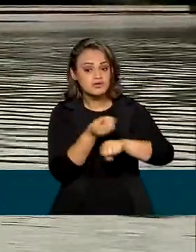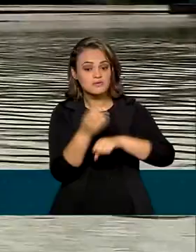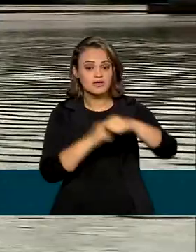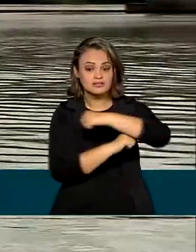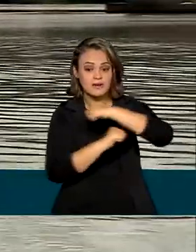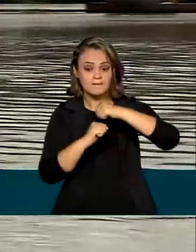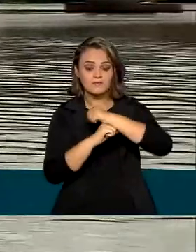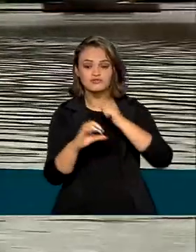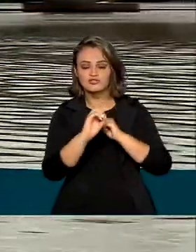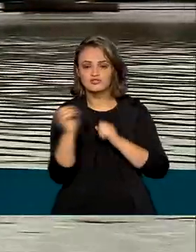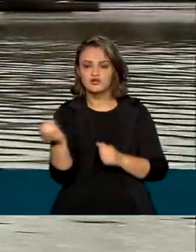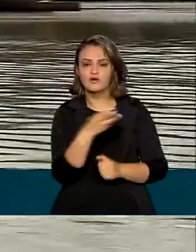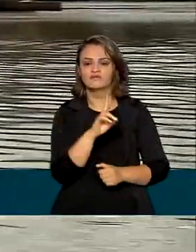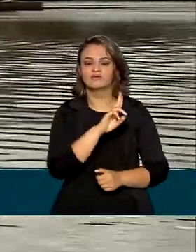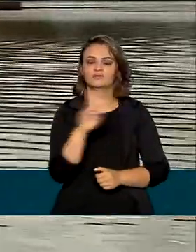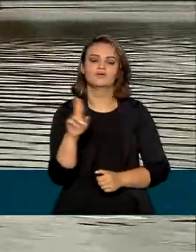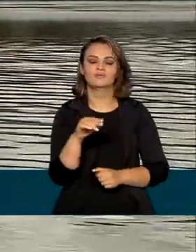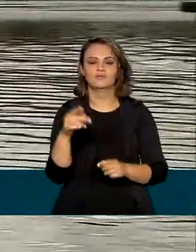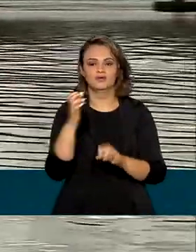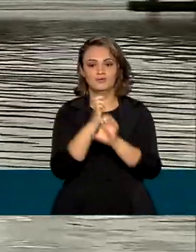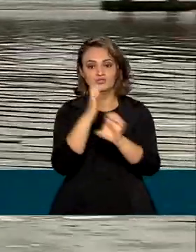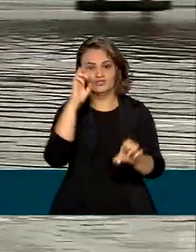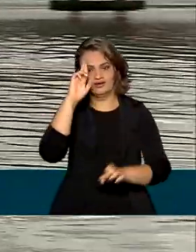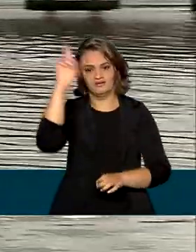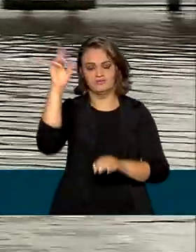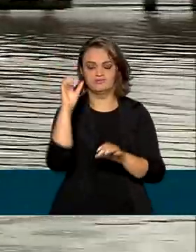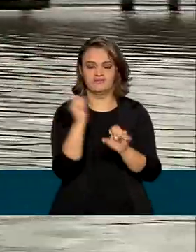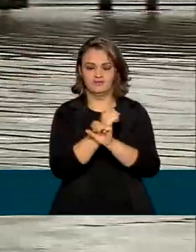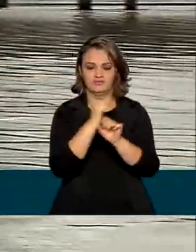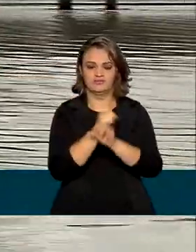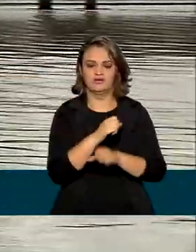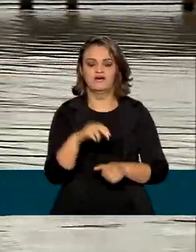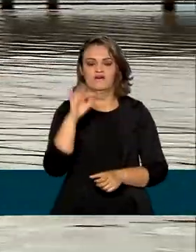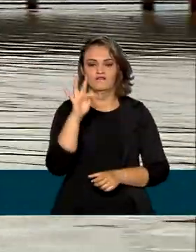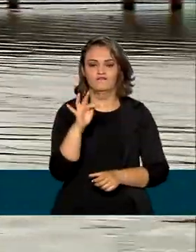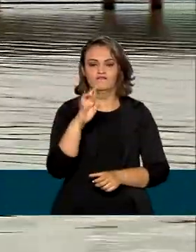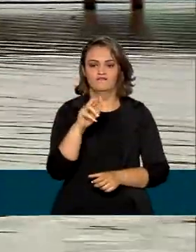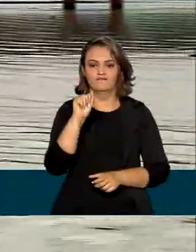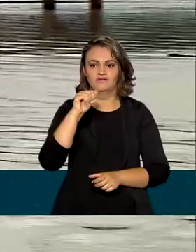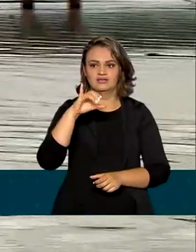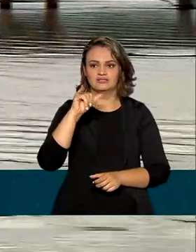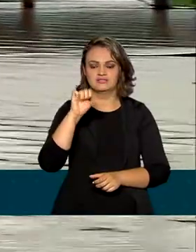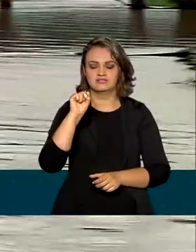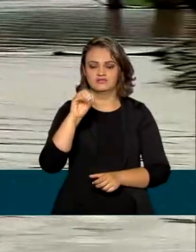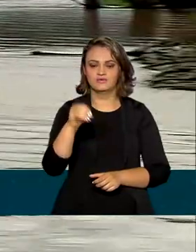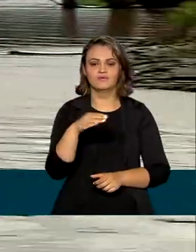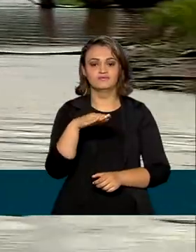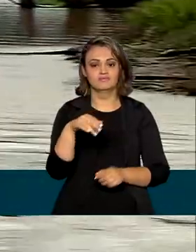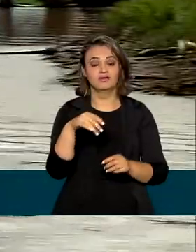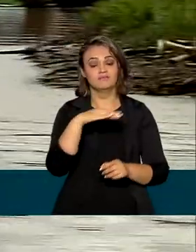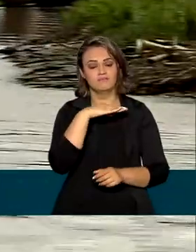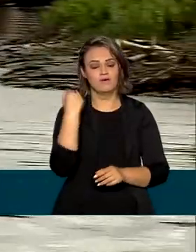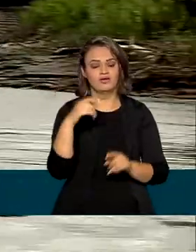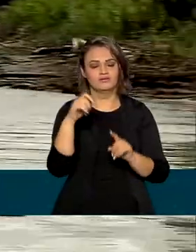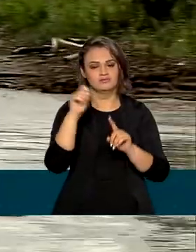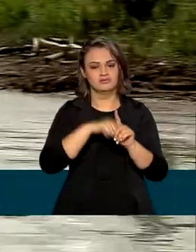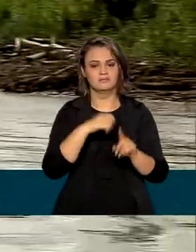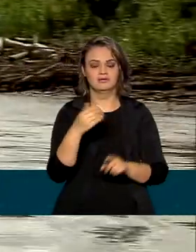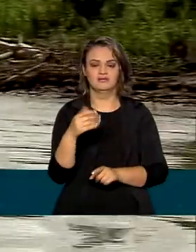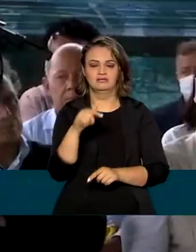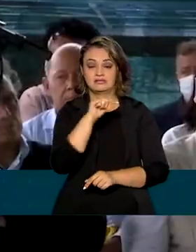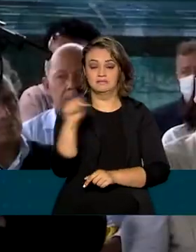levasse o nome do engenheiro Francisco Tiago Modesto, que a projetou e faleceu semana passada de acidente